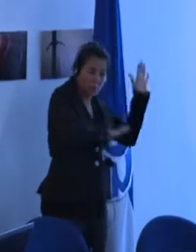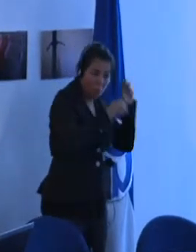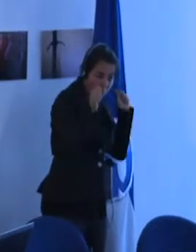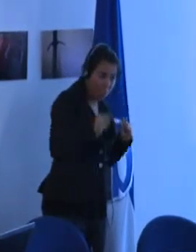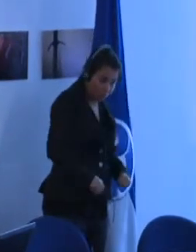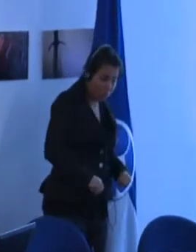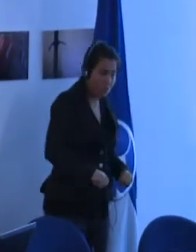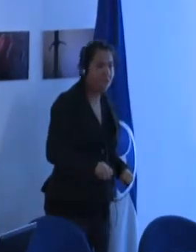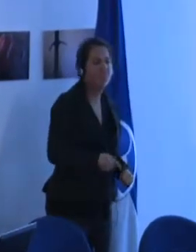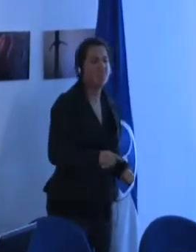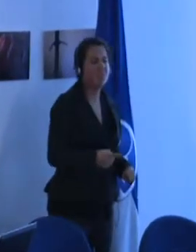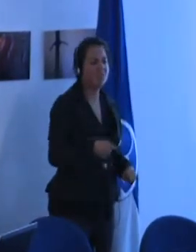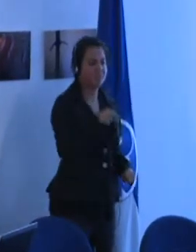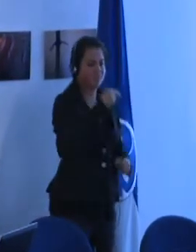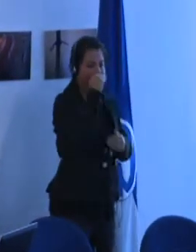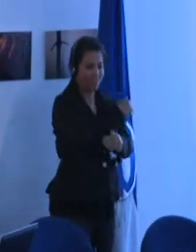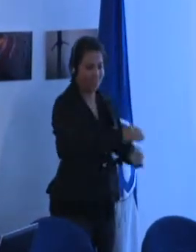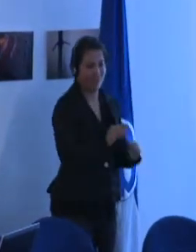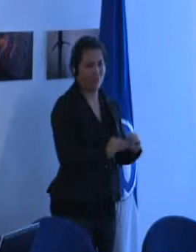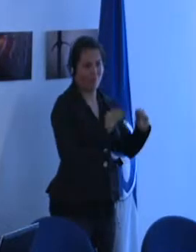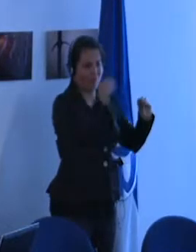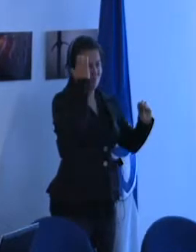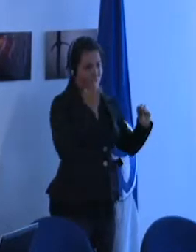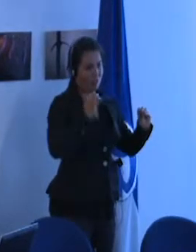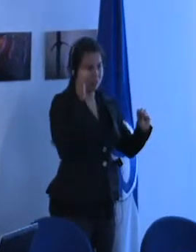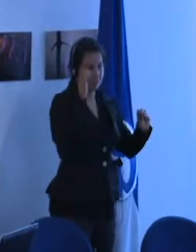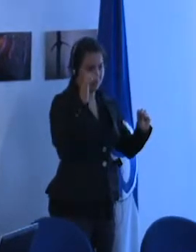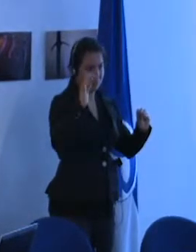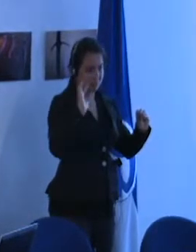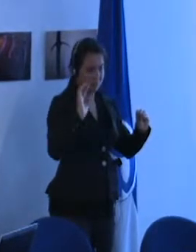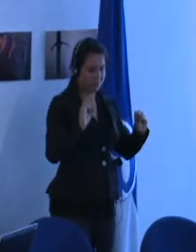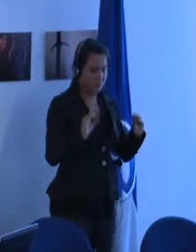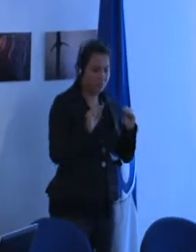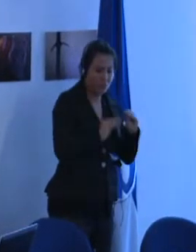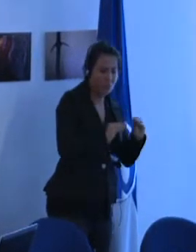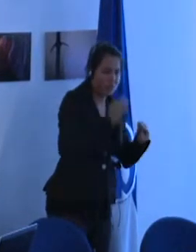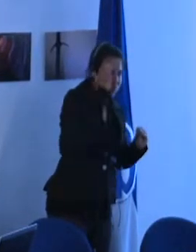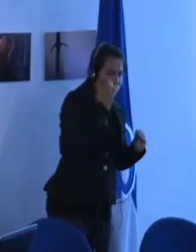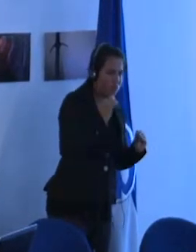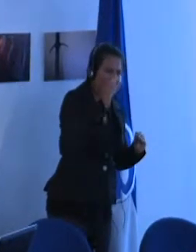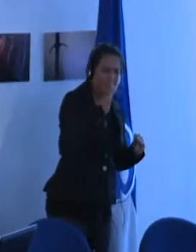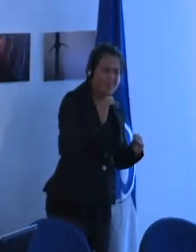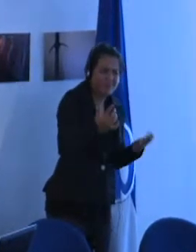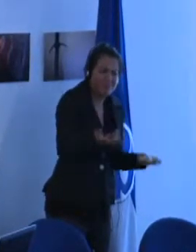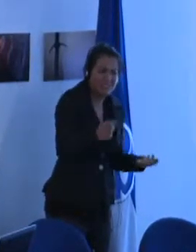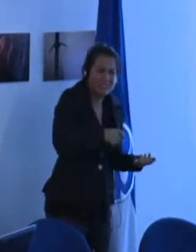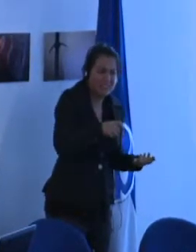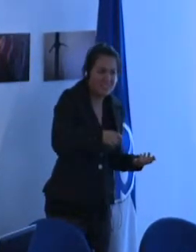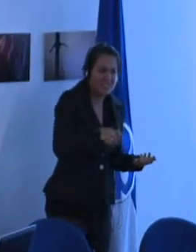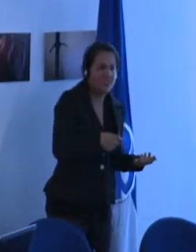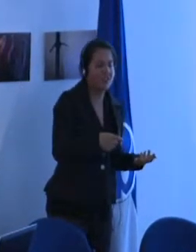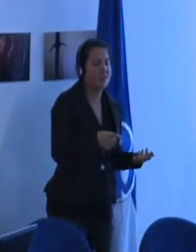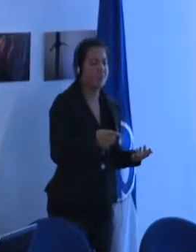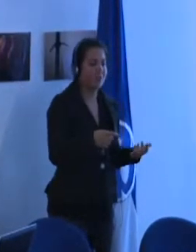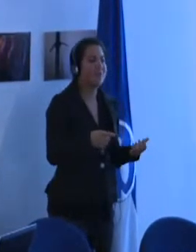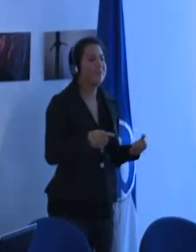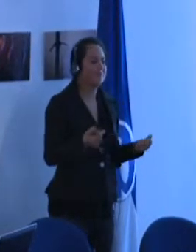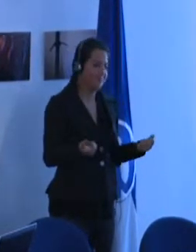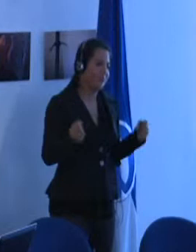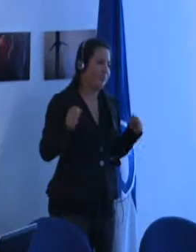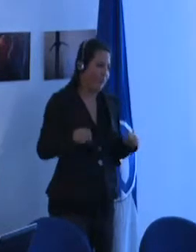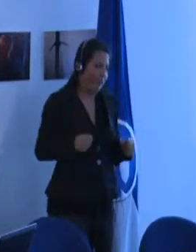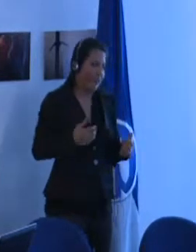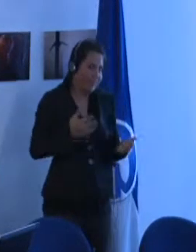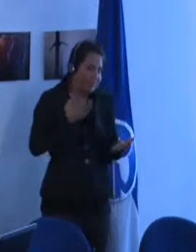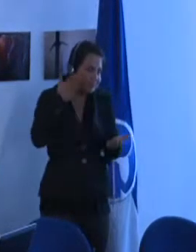que los niños tengan una formación profesional para que tengan una formación profesional es necesario que puedan ir